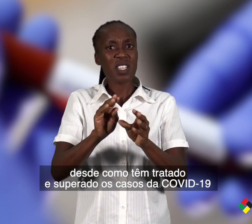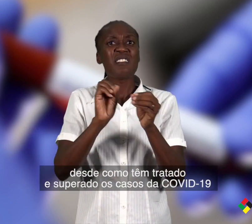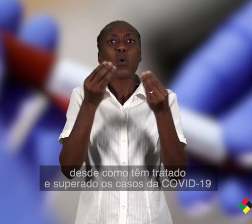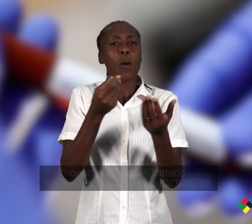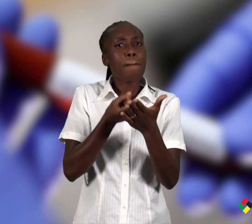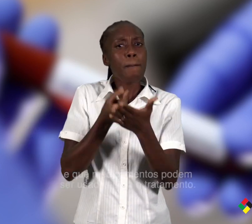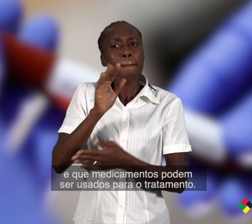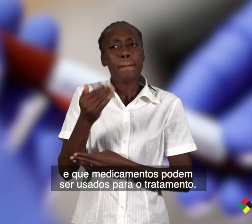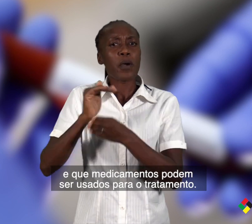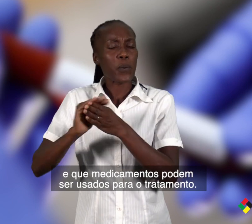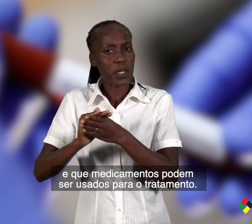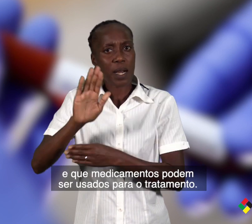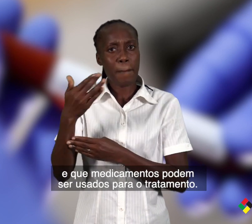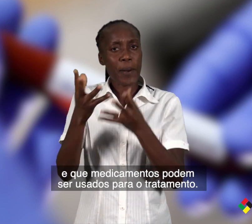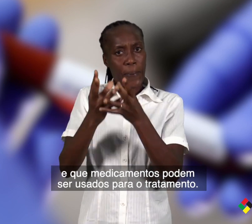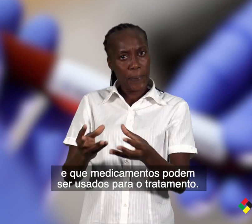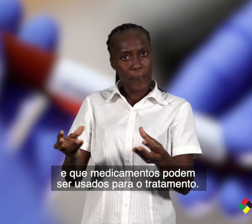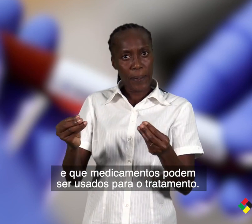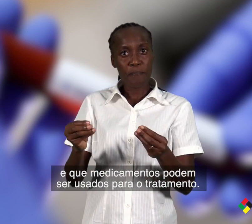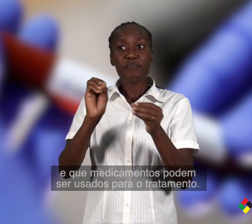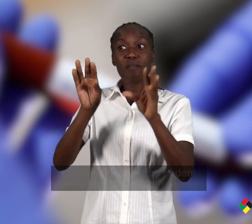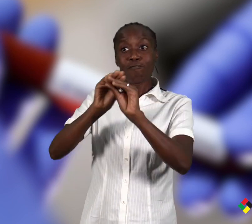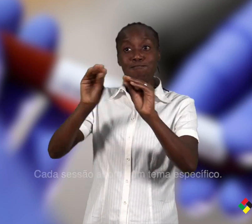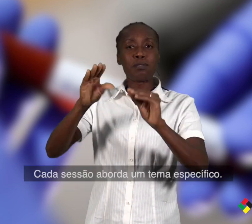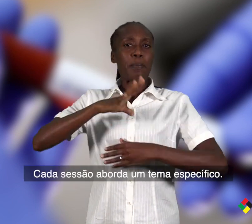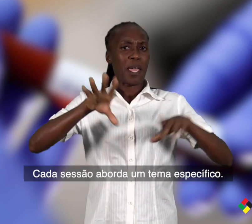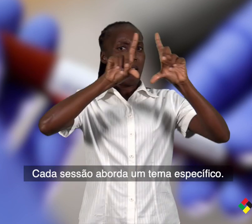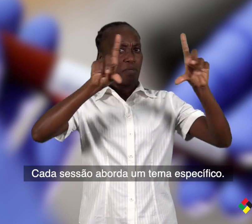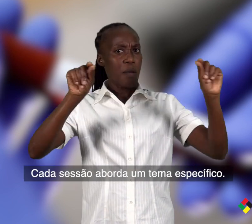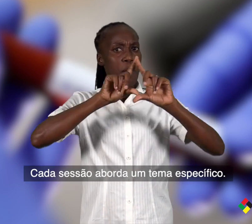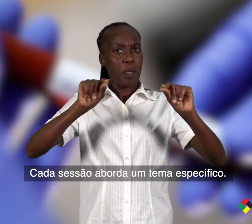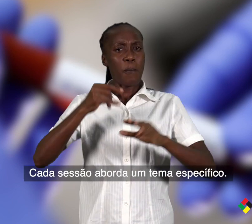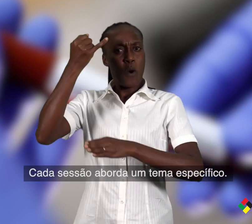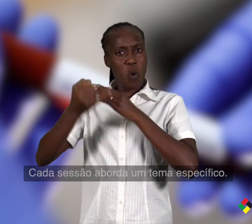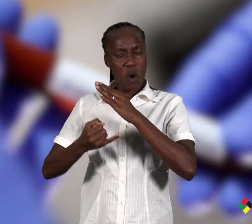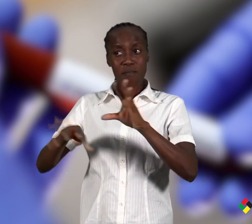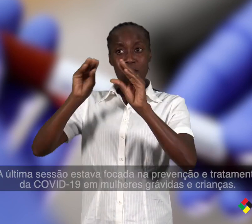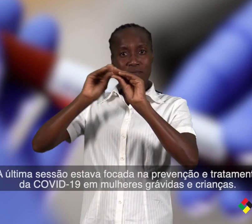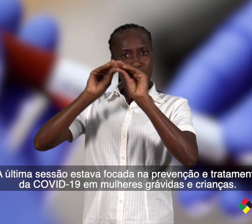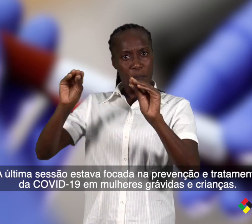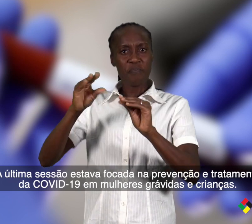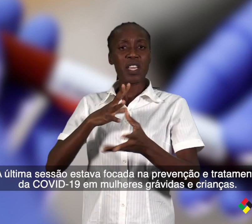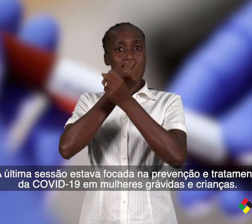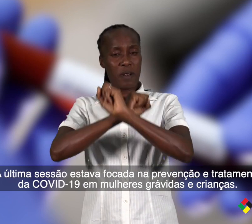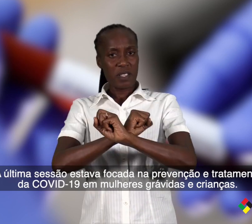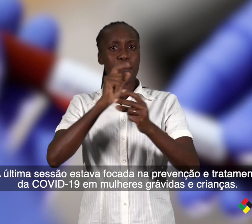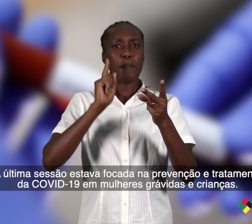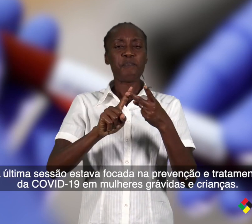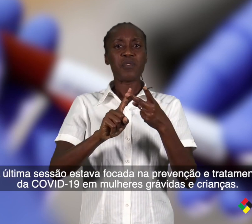-19 e que medicamentos podem ser usados para o tratamento. Cada sessão aborda um tema específico. A última sessão estava focada na prevenção e